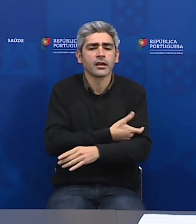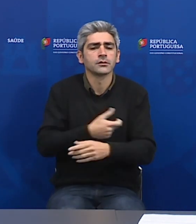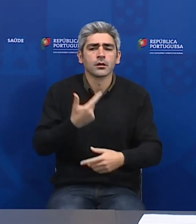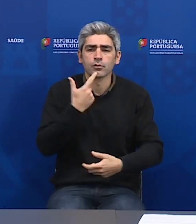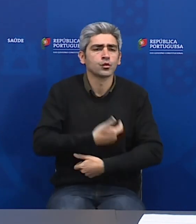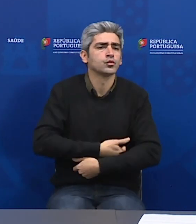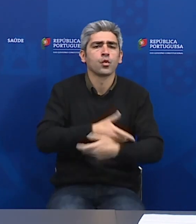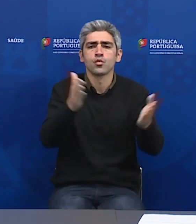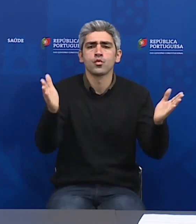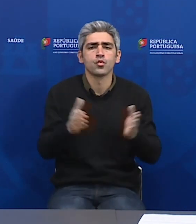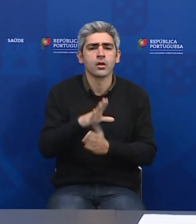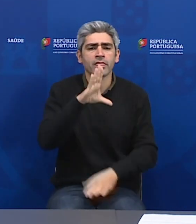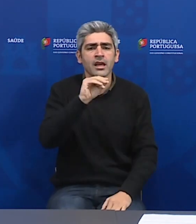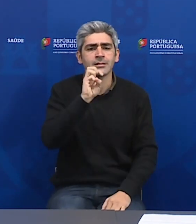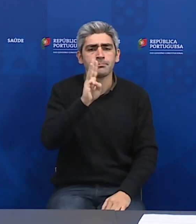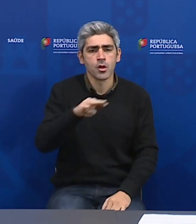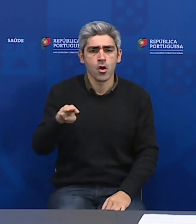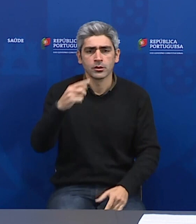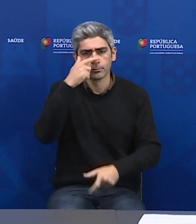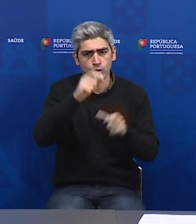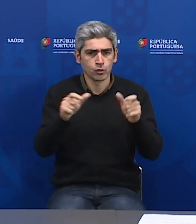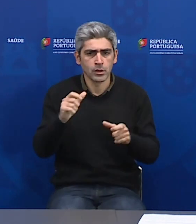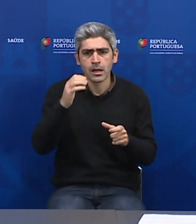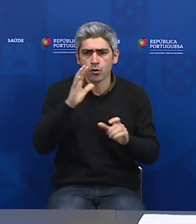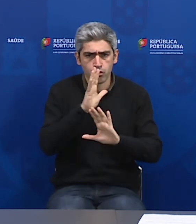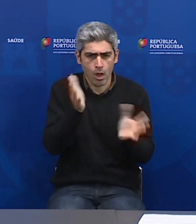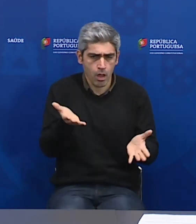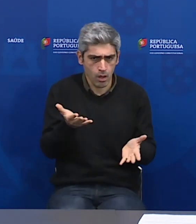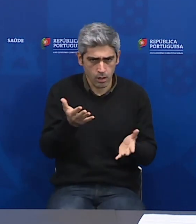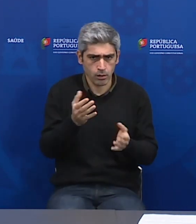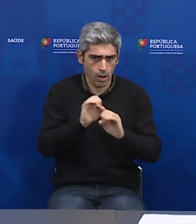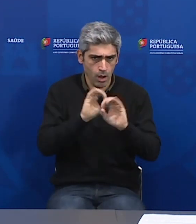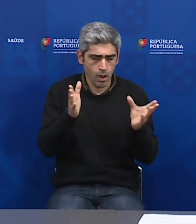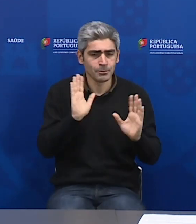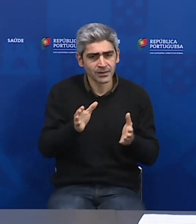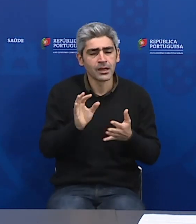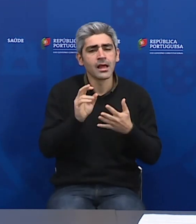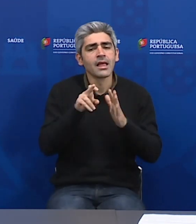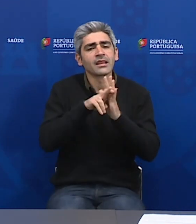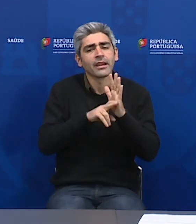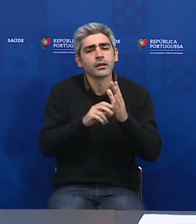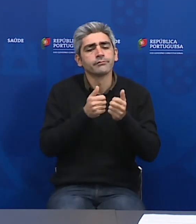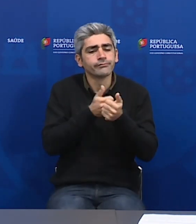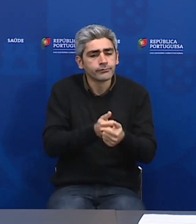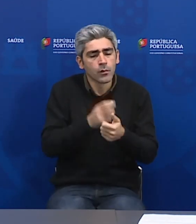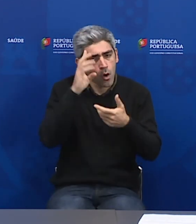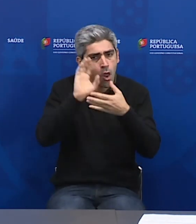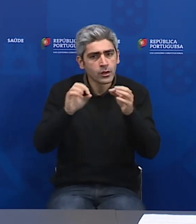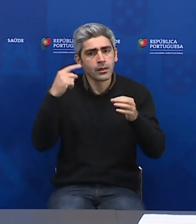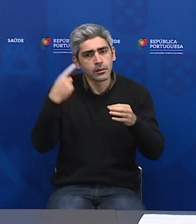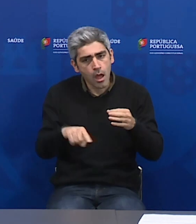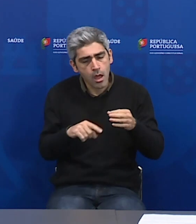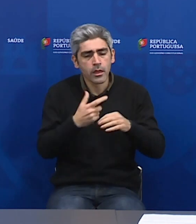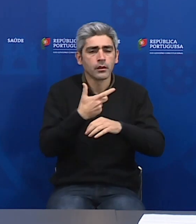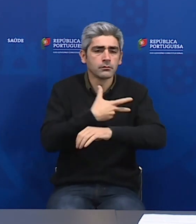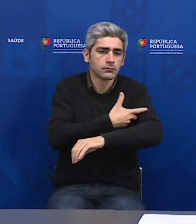habitantes, não há capacidade para isso, como é óbvio. E, portanto, tem que haver critério, um critério racional para se